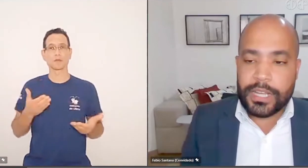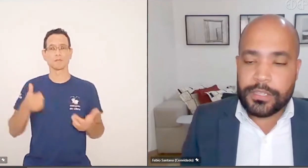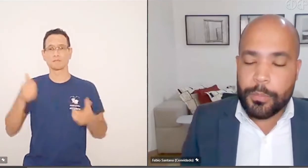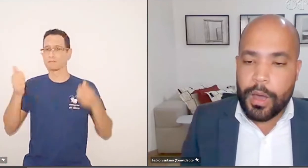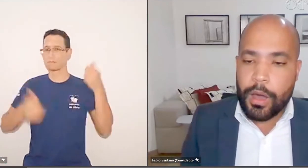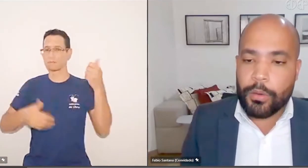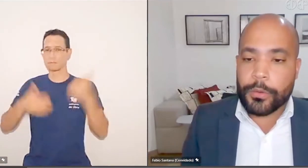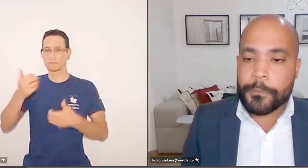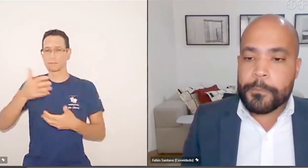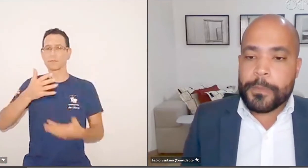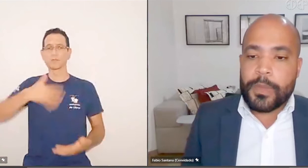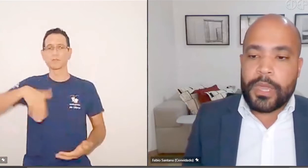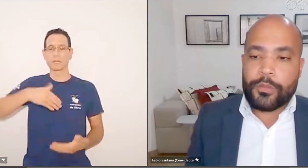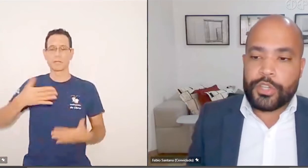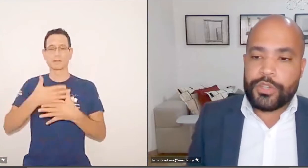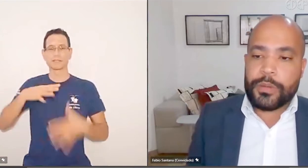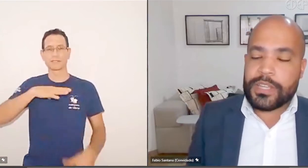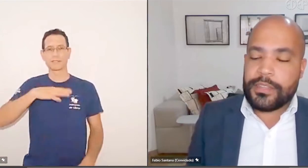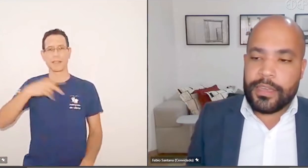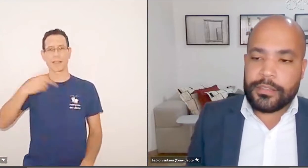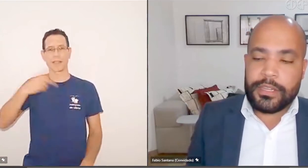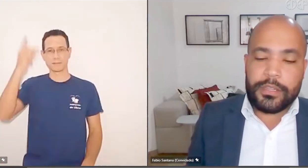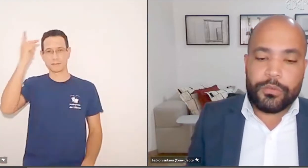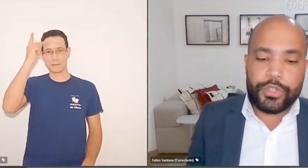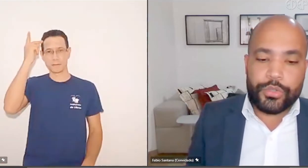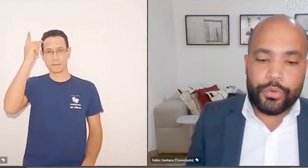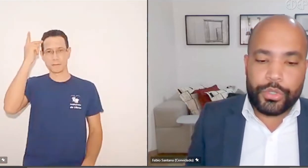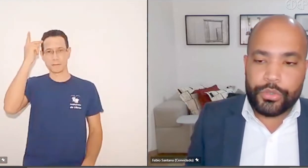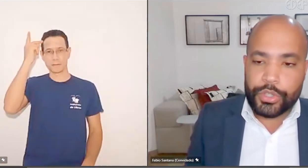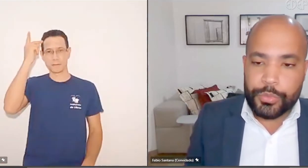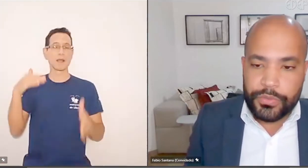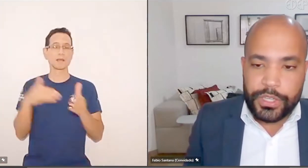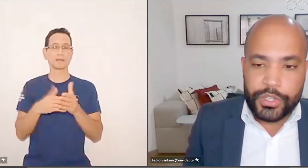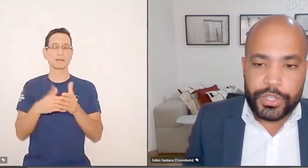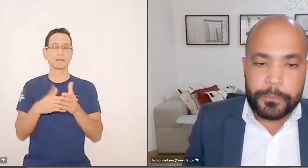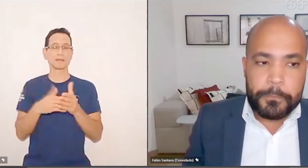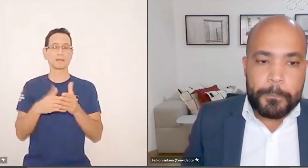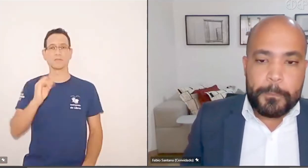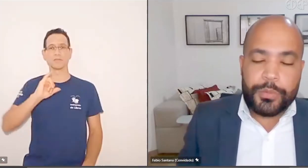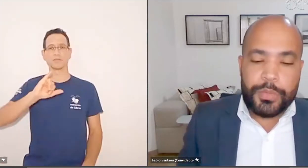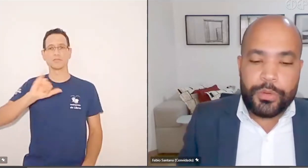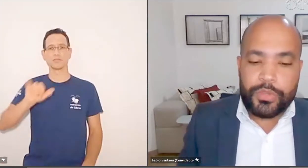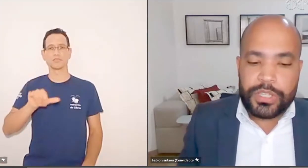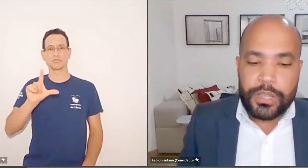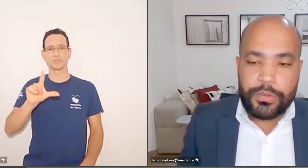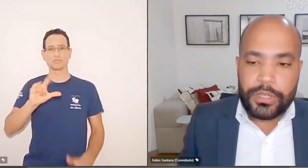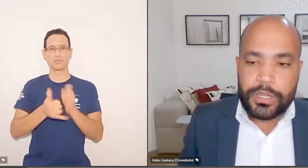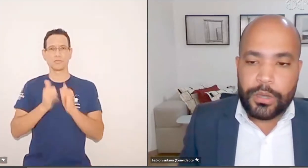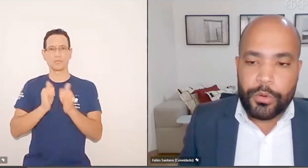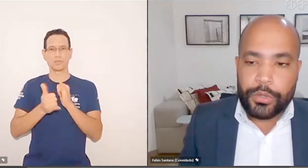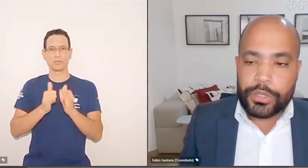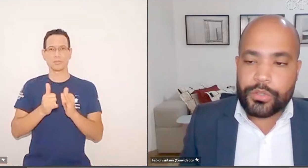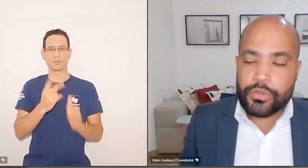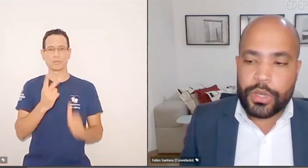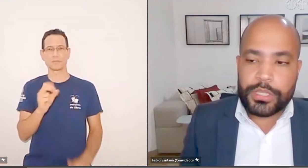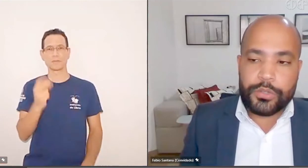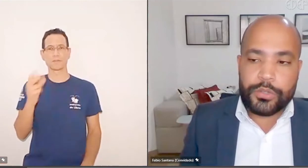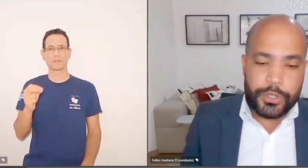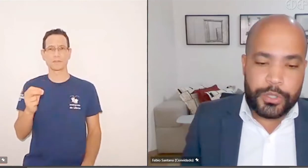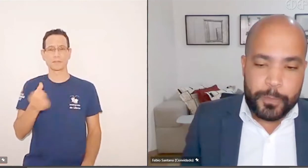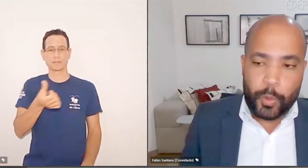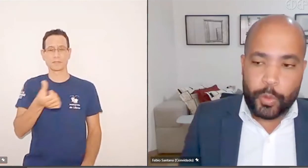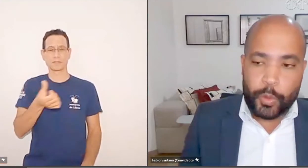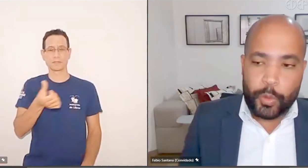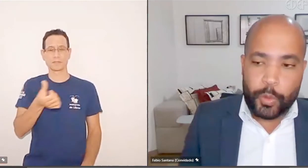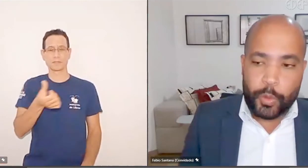um pouco da cidade de São Paulo. Nós tivemos até 31 de julho de 2020, 6.138 ações